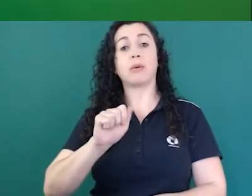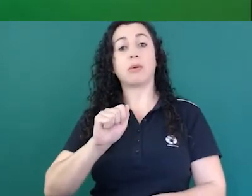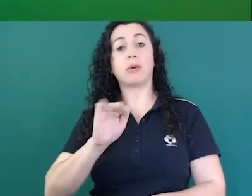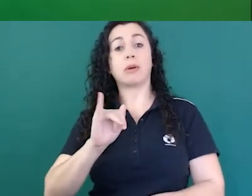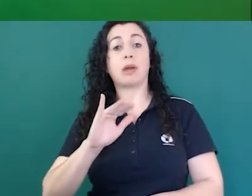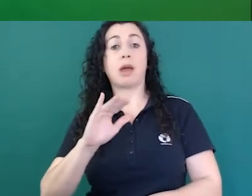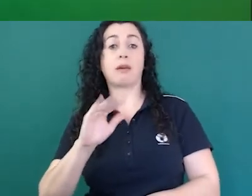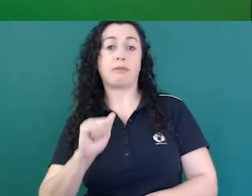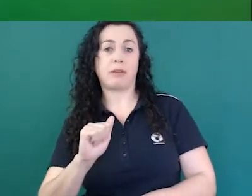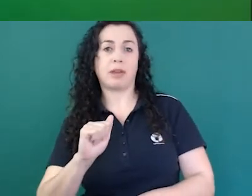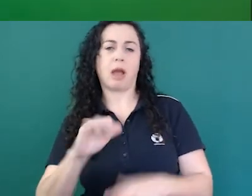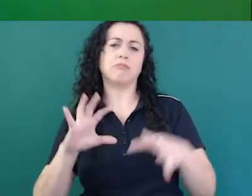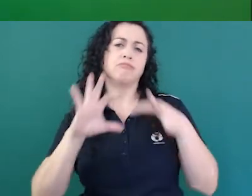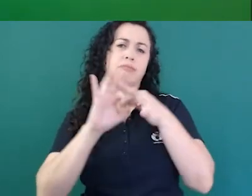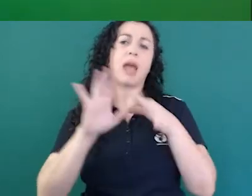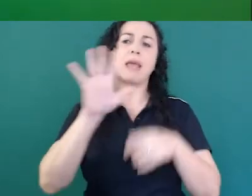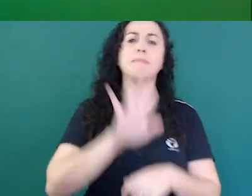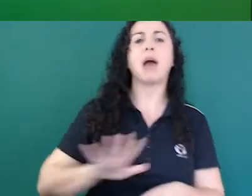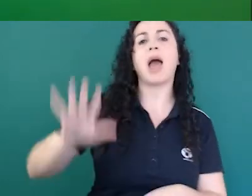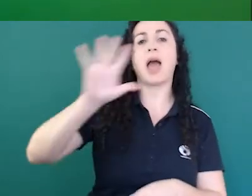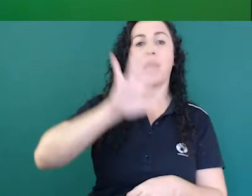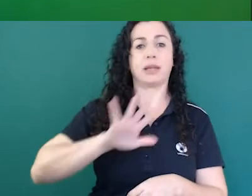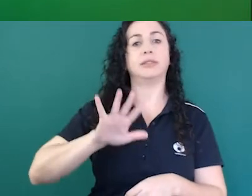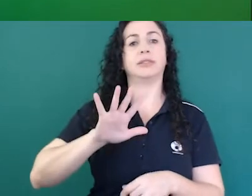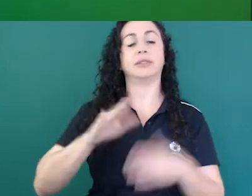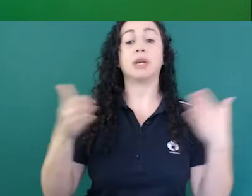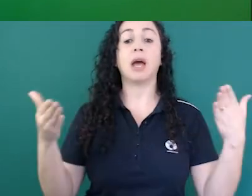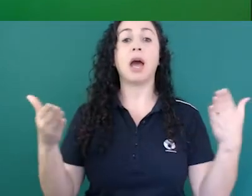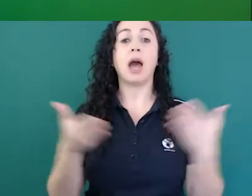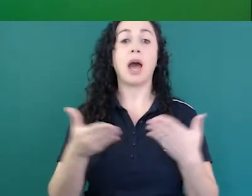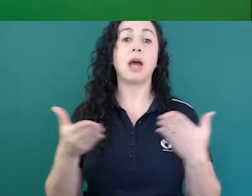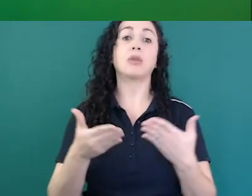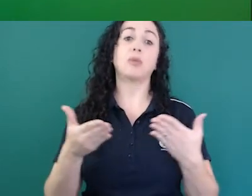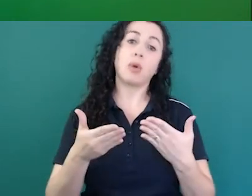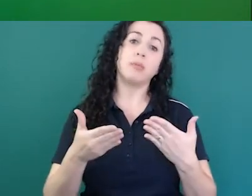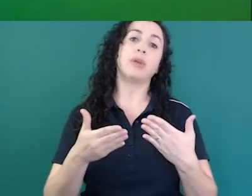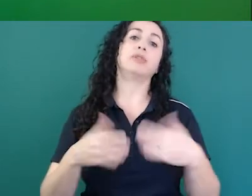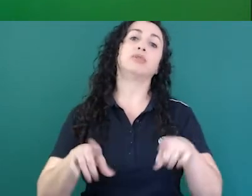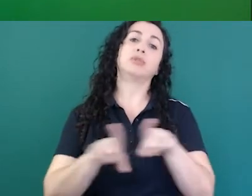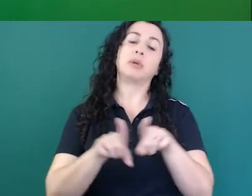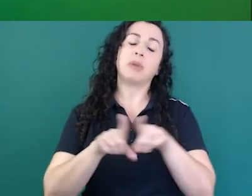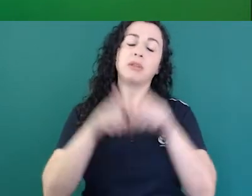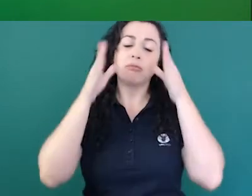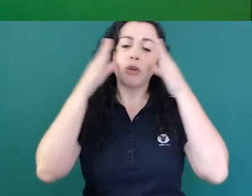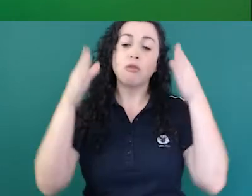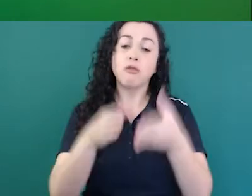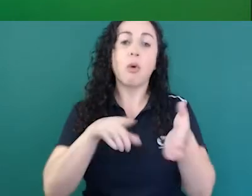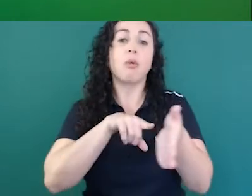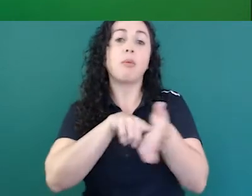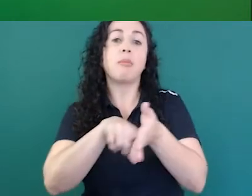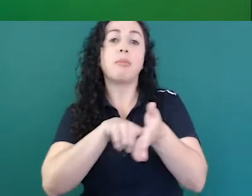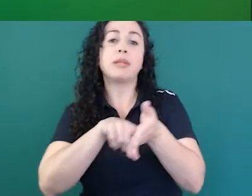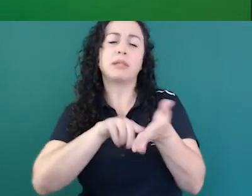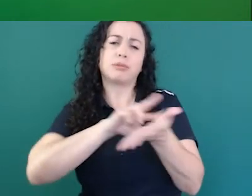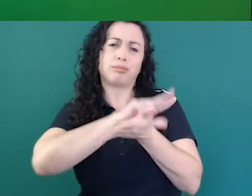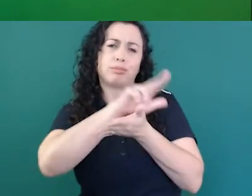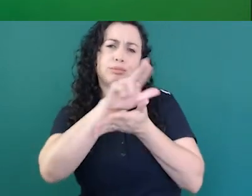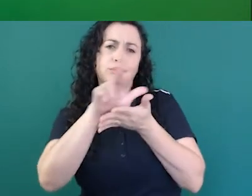processamento de imagem, né. Atualmente, entre outras atividades de pesquisa, temos dedicado bastante,